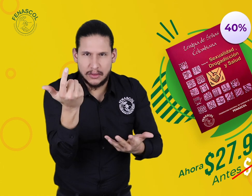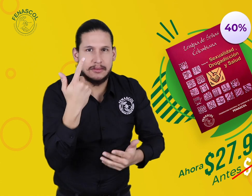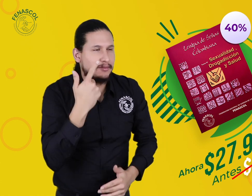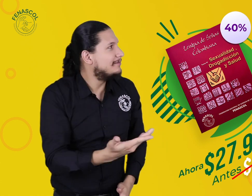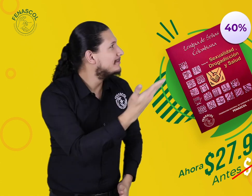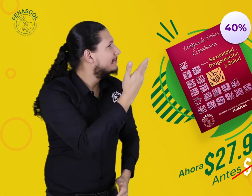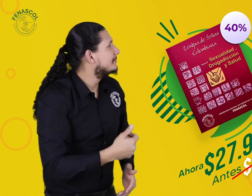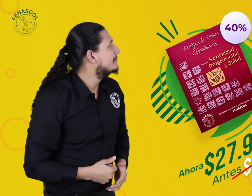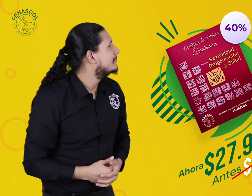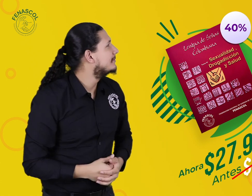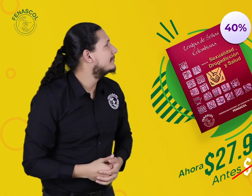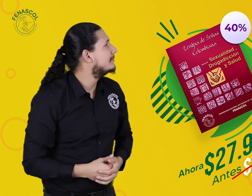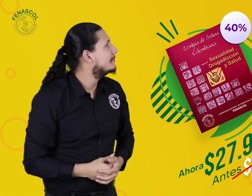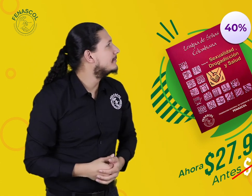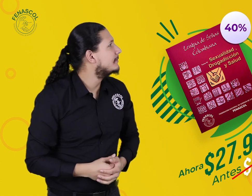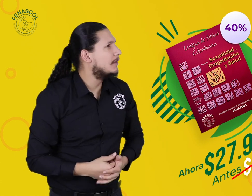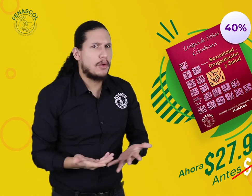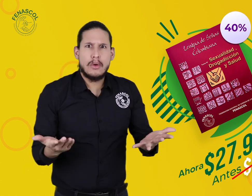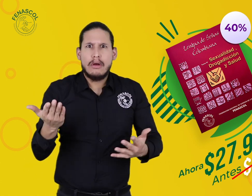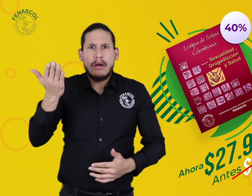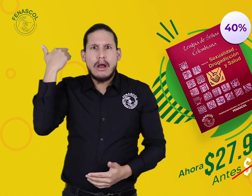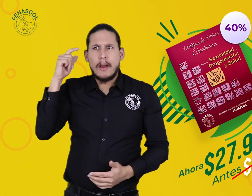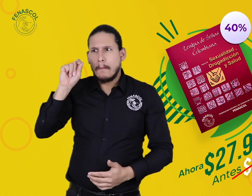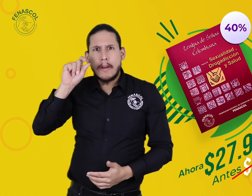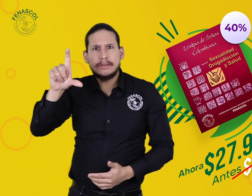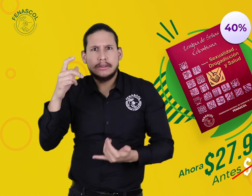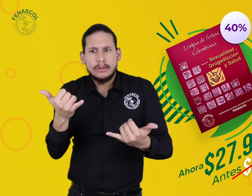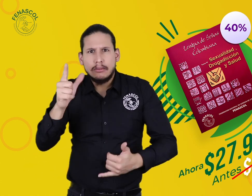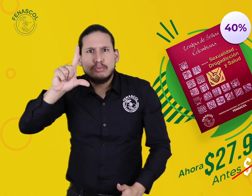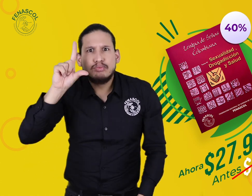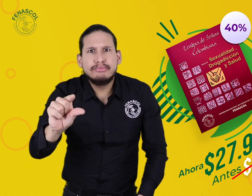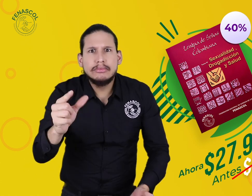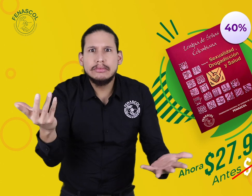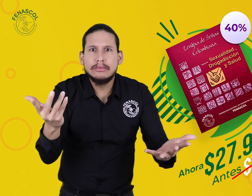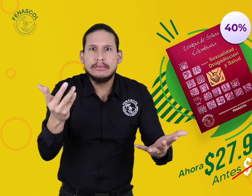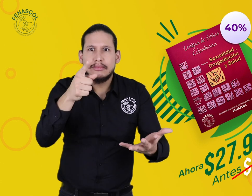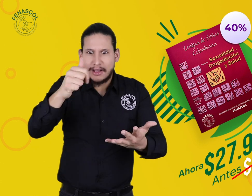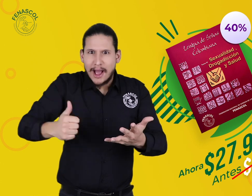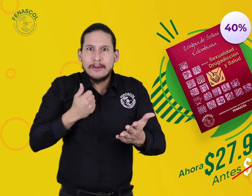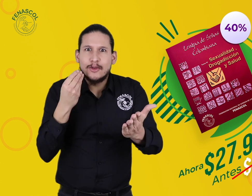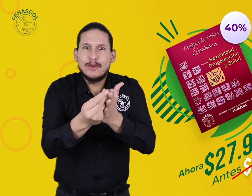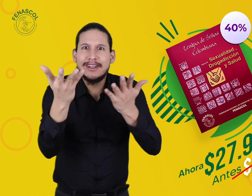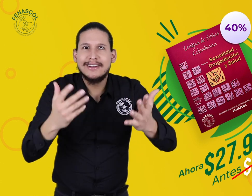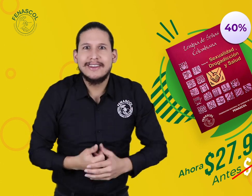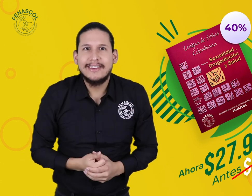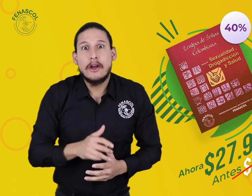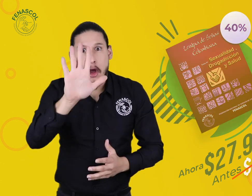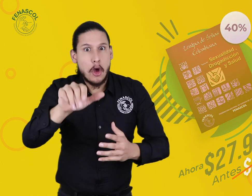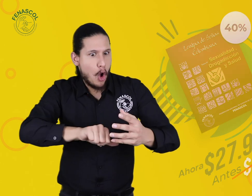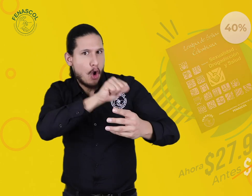,960. Antes era de $46,600. Sí, ahora $27,960.